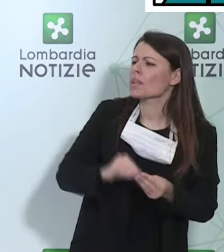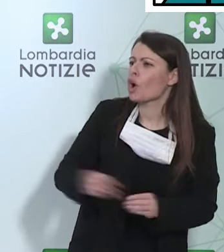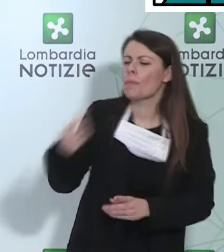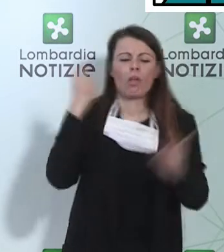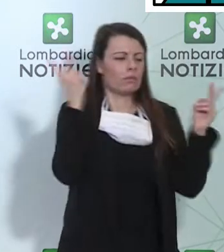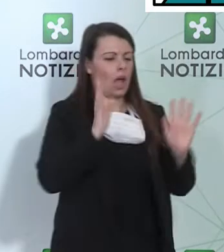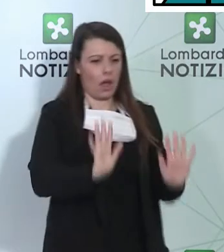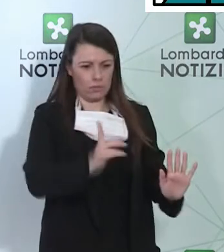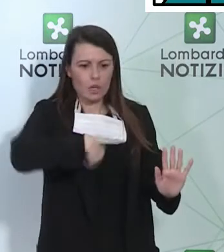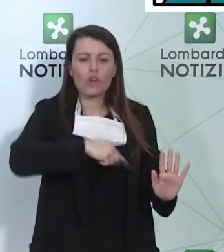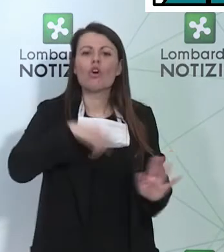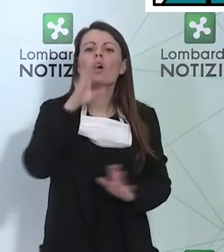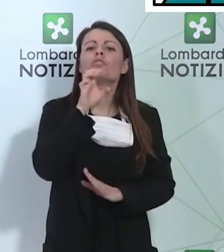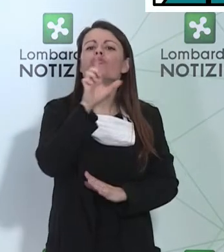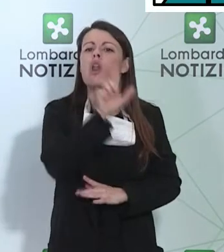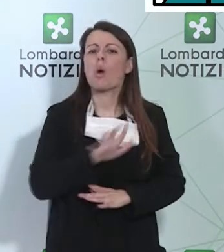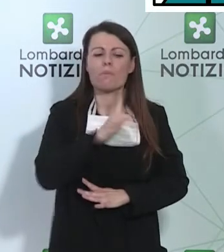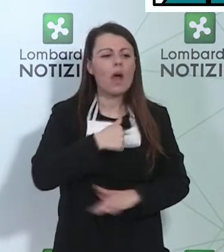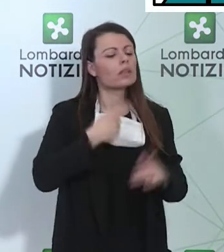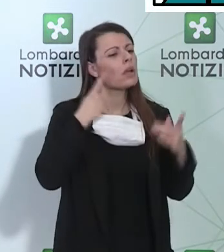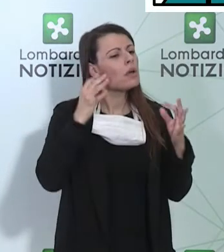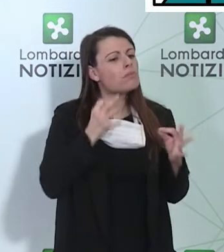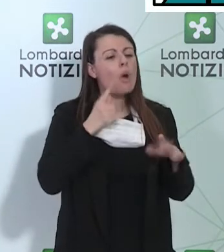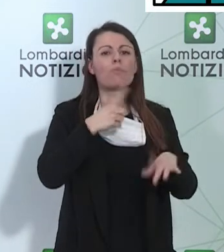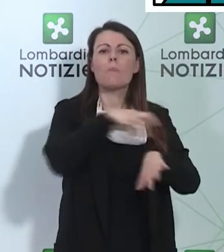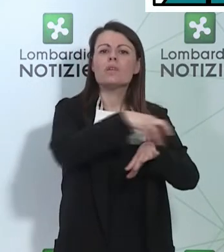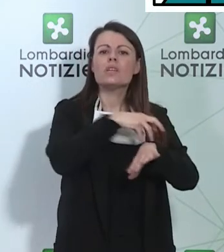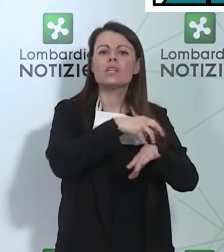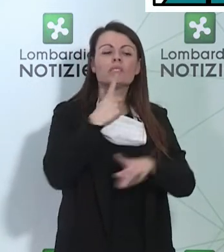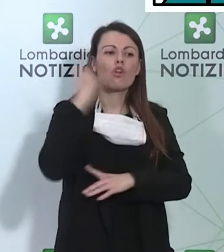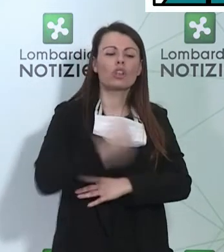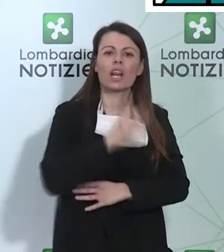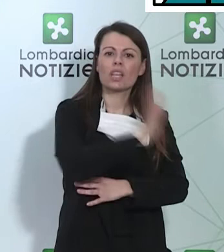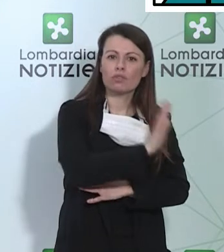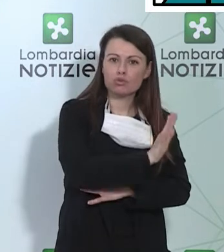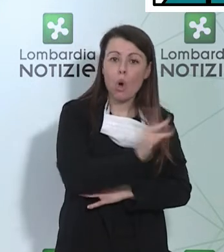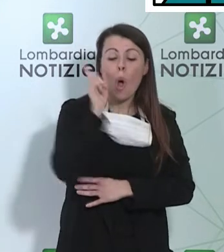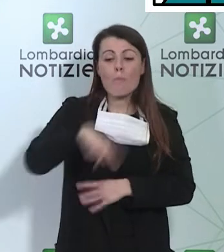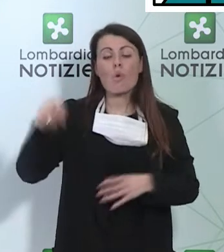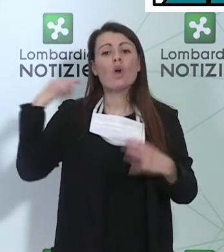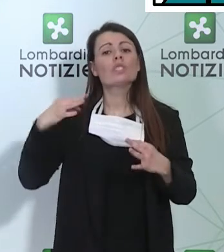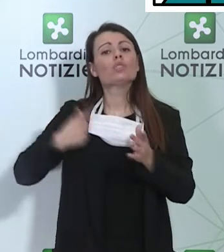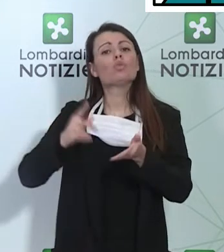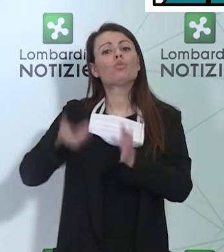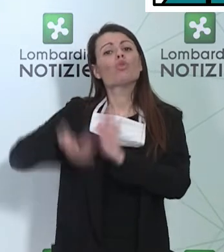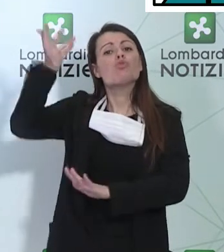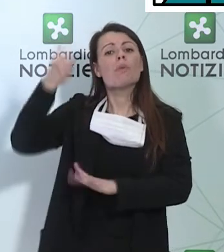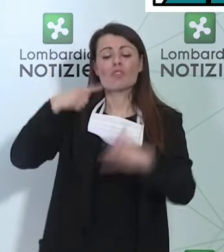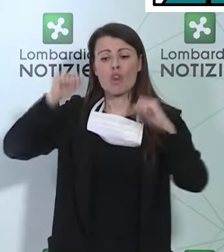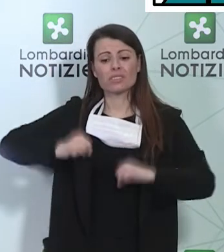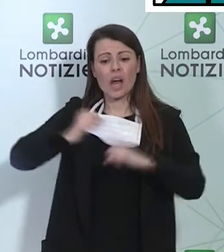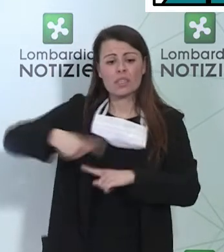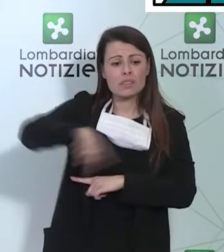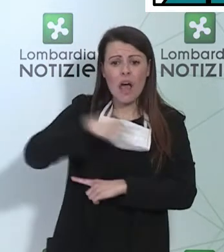tutte le direttive del Ministero e dell'Istituto Superiore della Sanità.